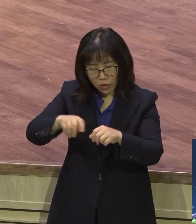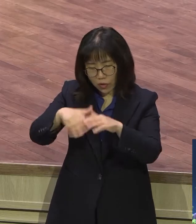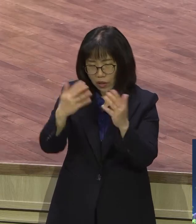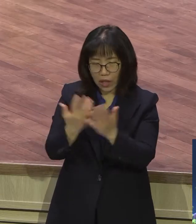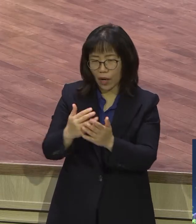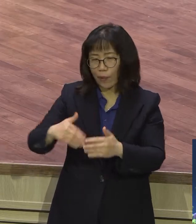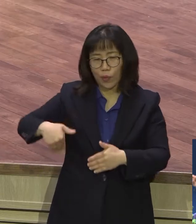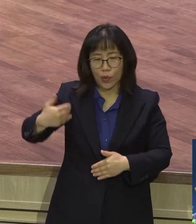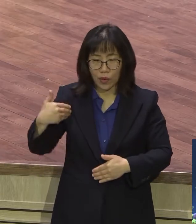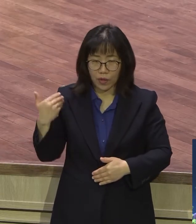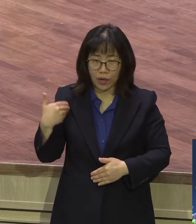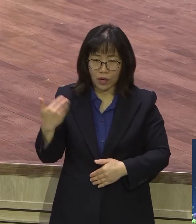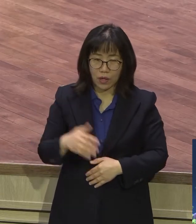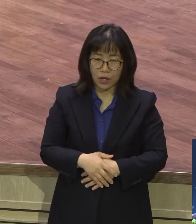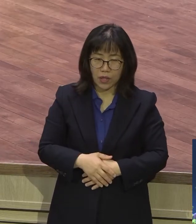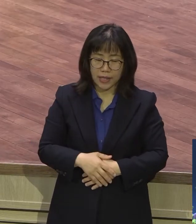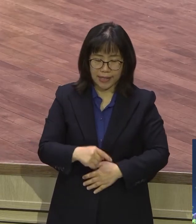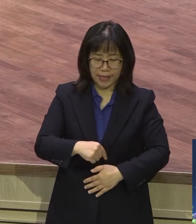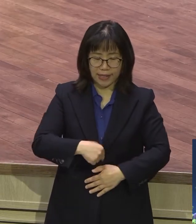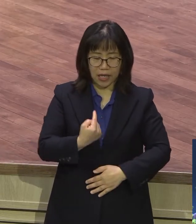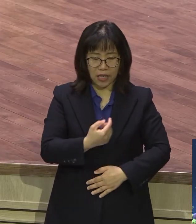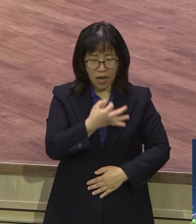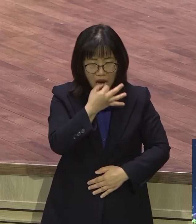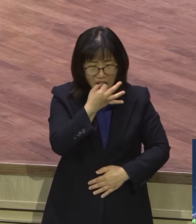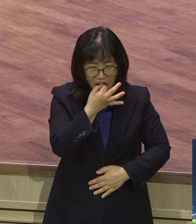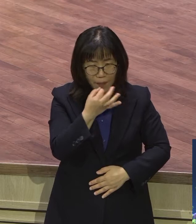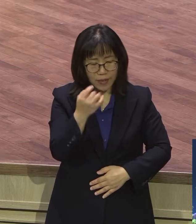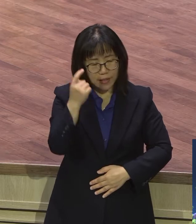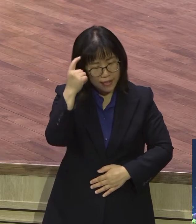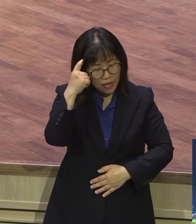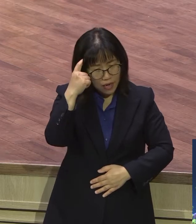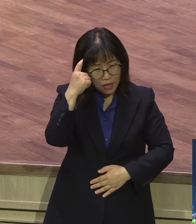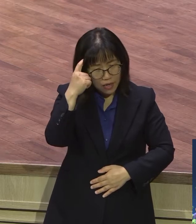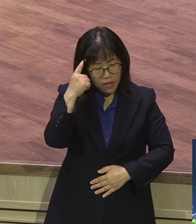모든 계산 다 있어 자기 선입계 동기 다 있어